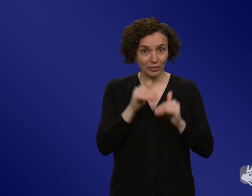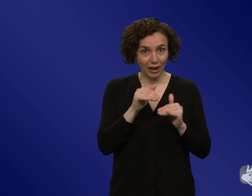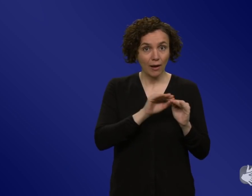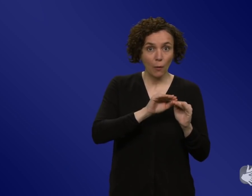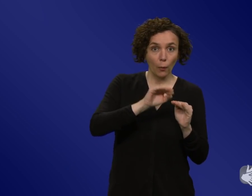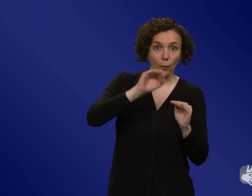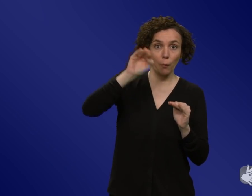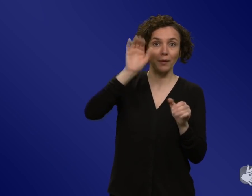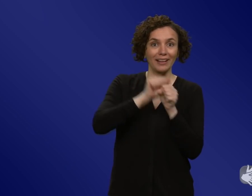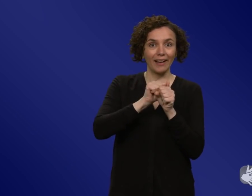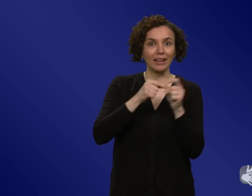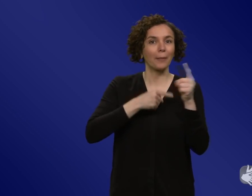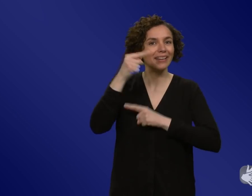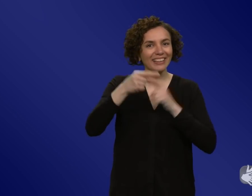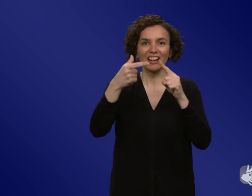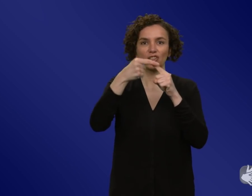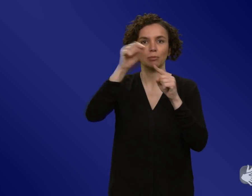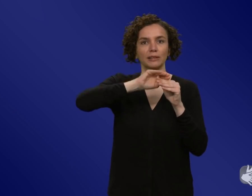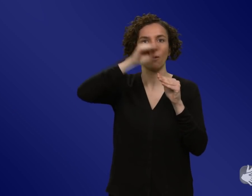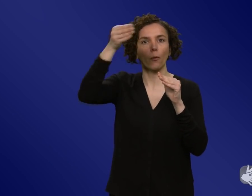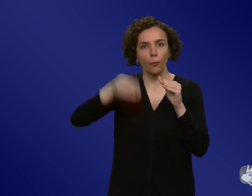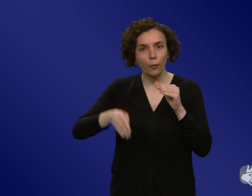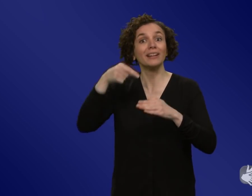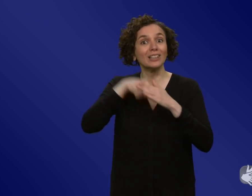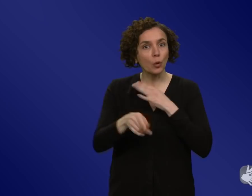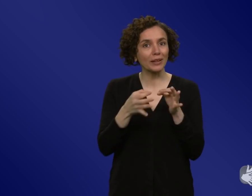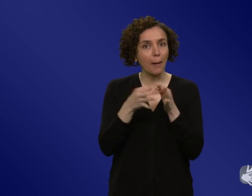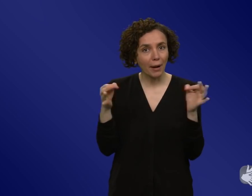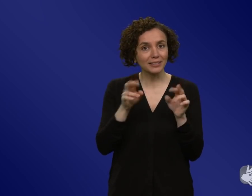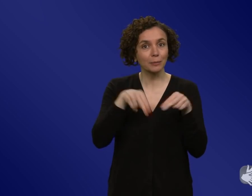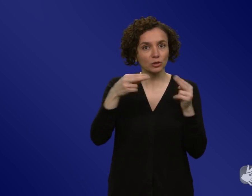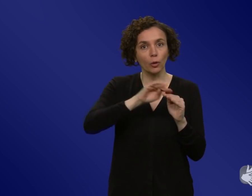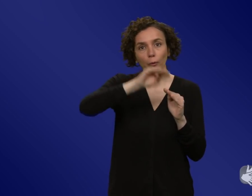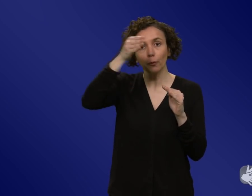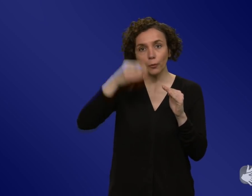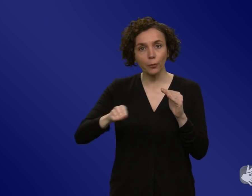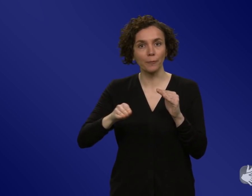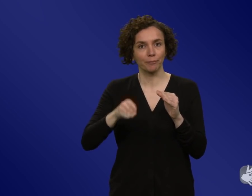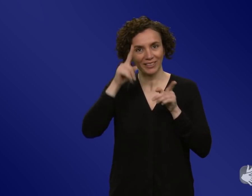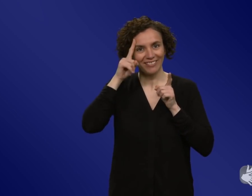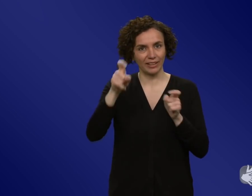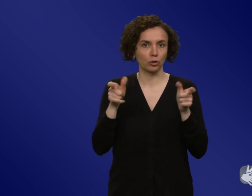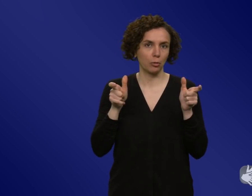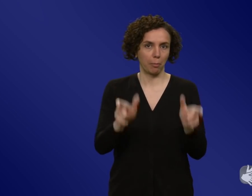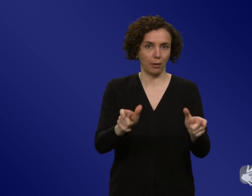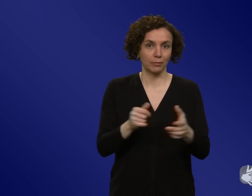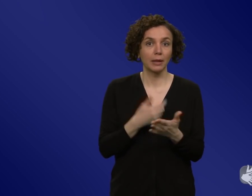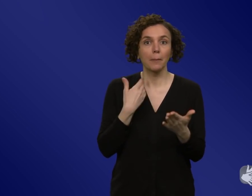gewissen Punkt, wenn nämlich die Maßnahmen dann greifen und das Virus sich nicht mehr weiter verbreiten kann. Entweder weil genug geimpft sind oder weil wir alle keine